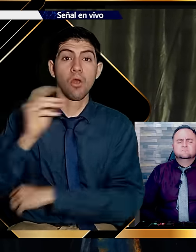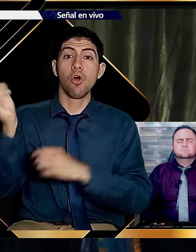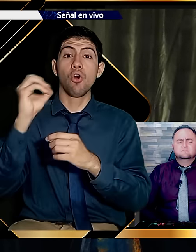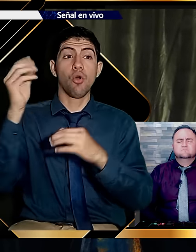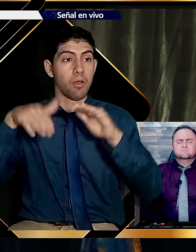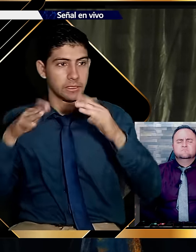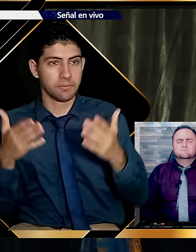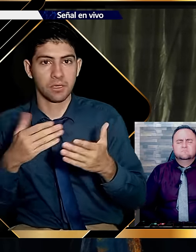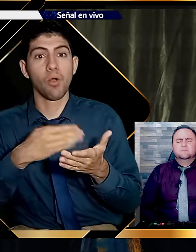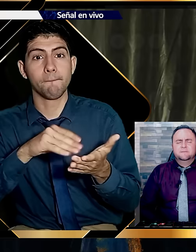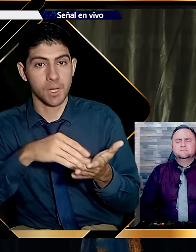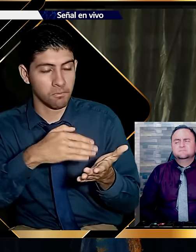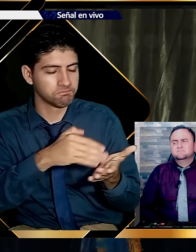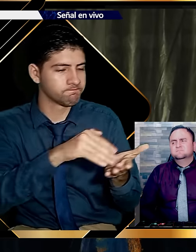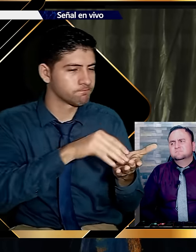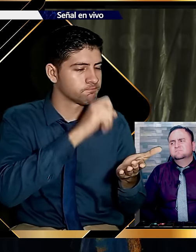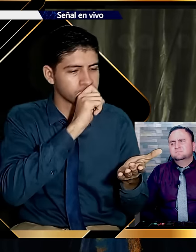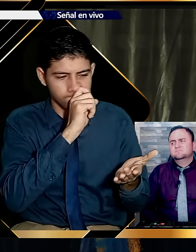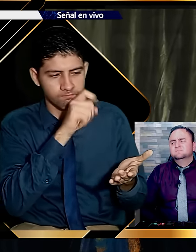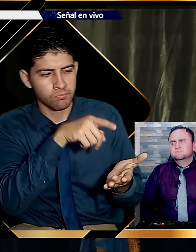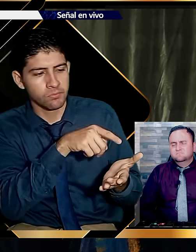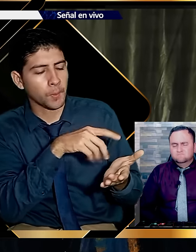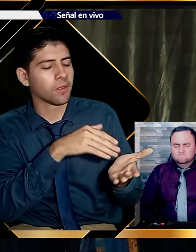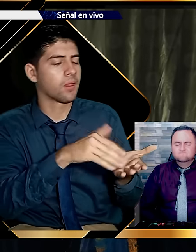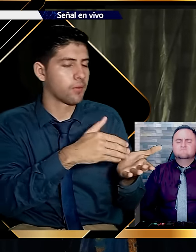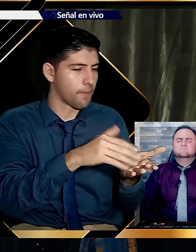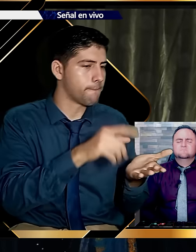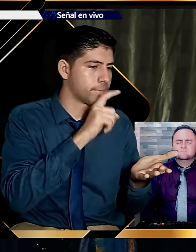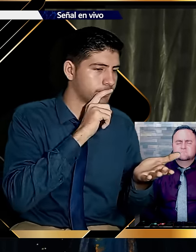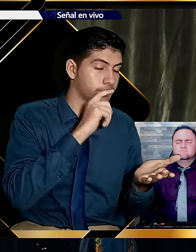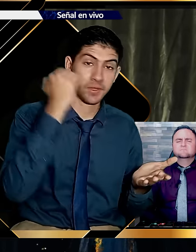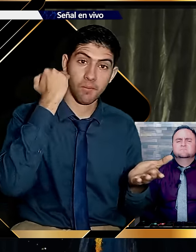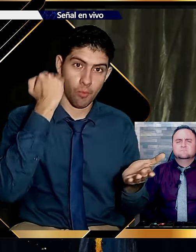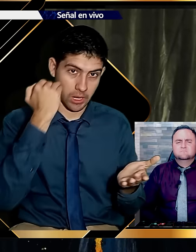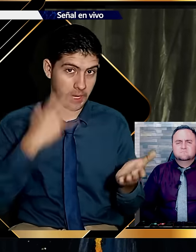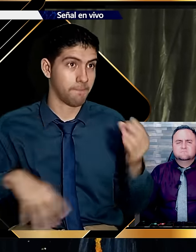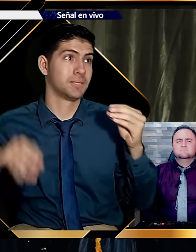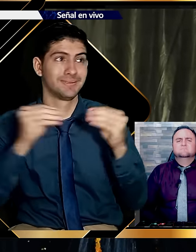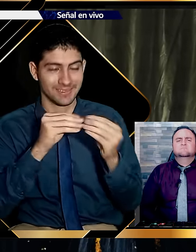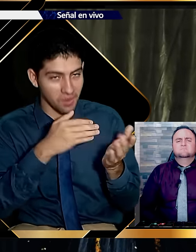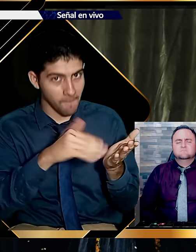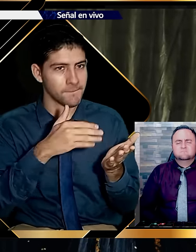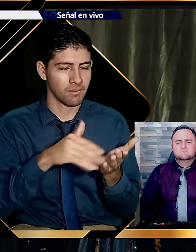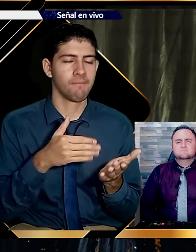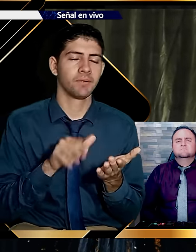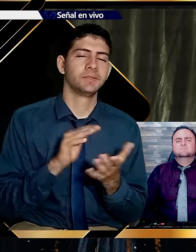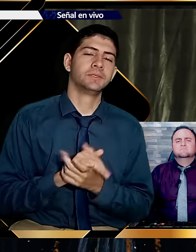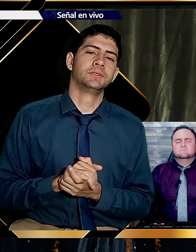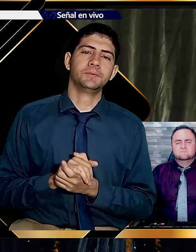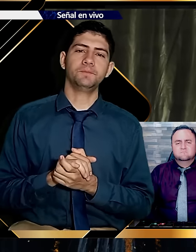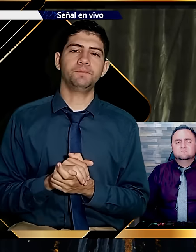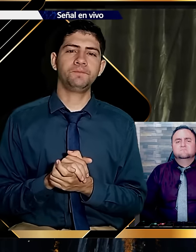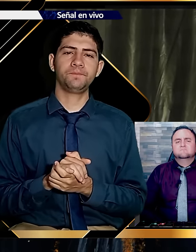Continuamente. Compramos también. La actividad de comprar. Y en las damas. Si que